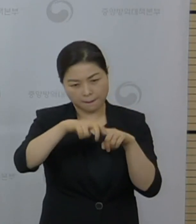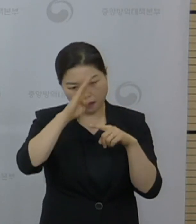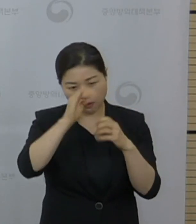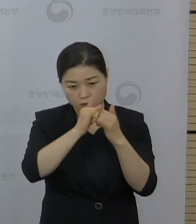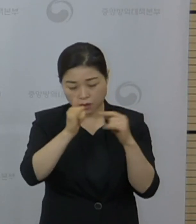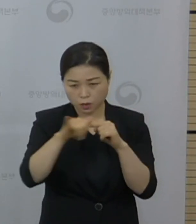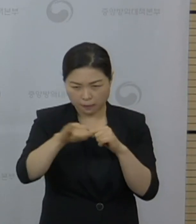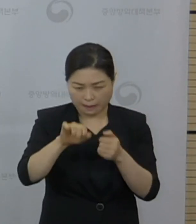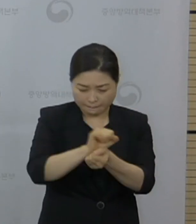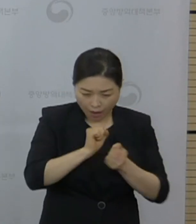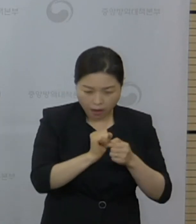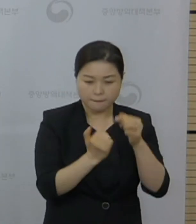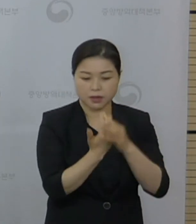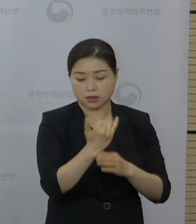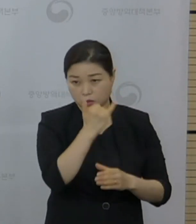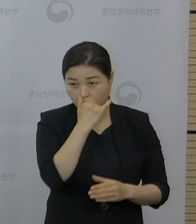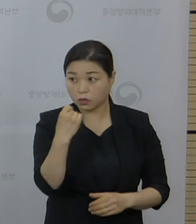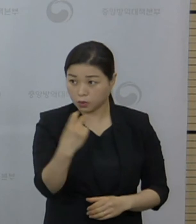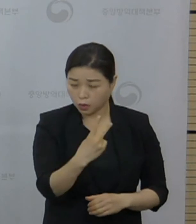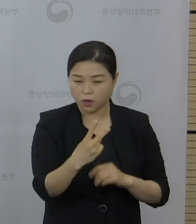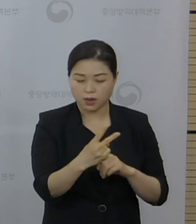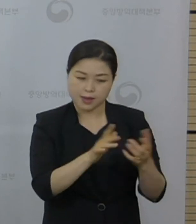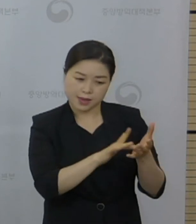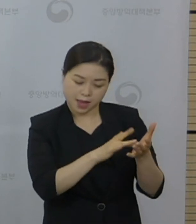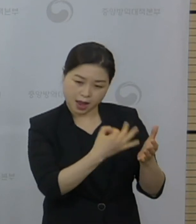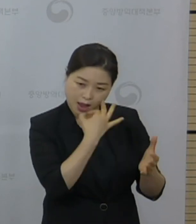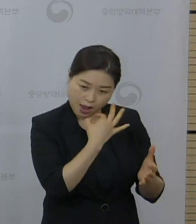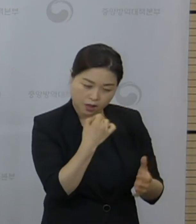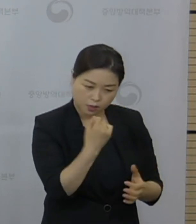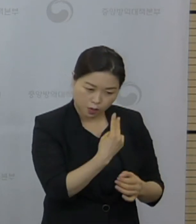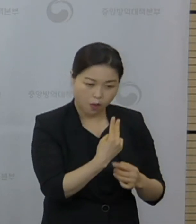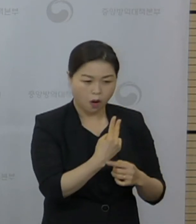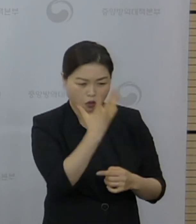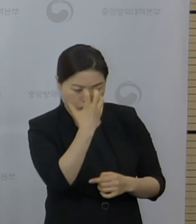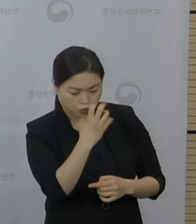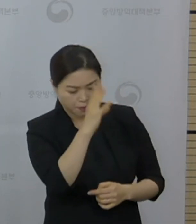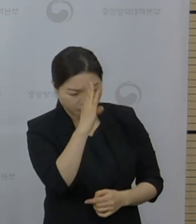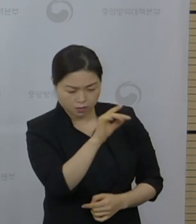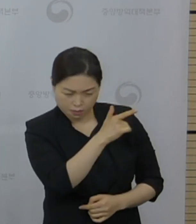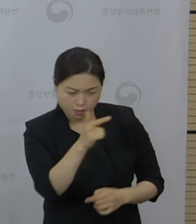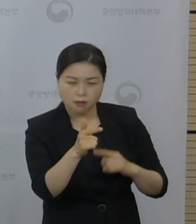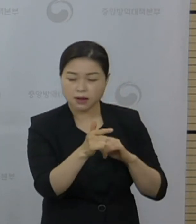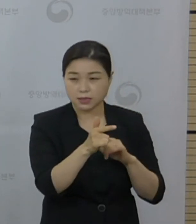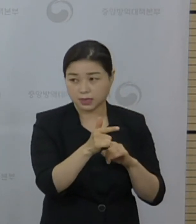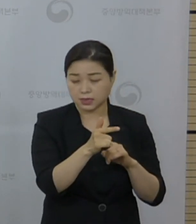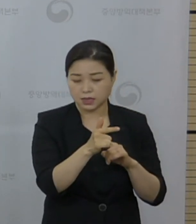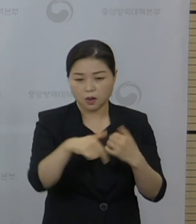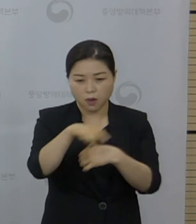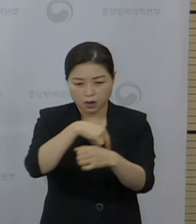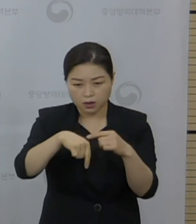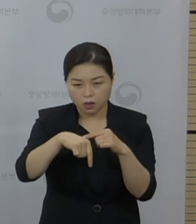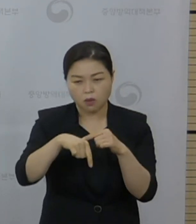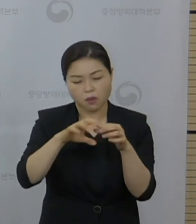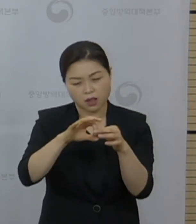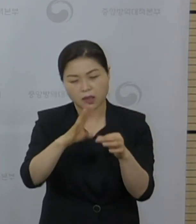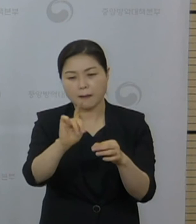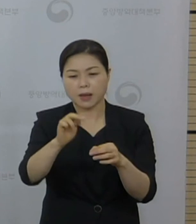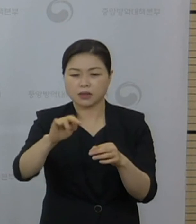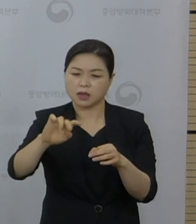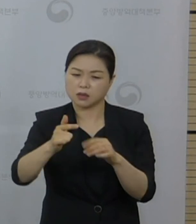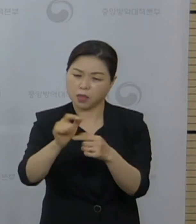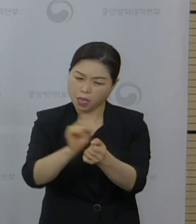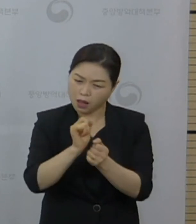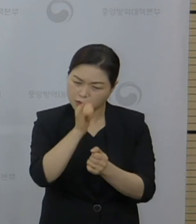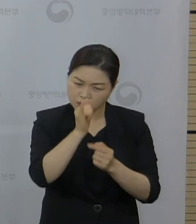있고 그 다음에 이제 항생제라든가 항우울제 조염병 이런 질환 그리고 환경적으로 방사성 여러 가지 요인에 의해서